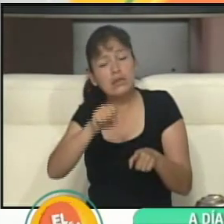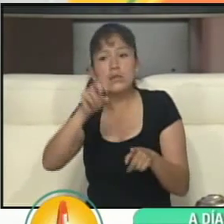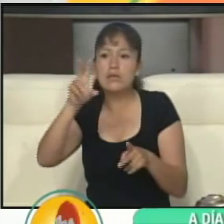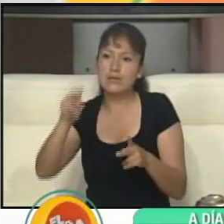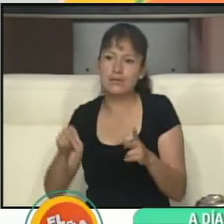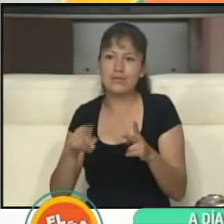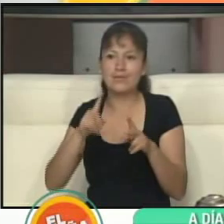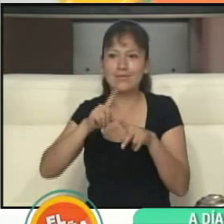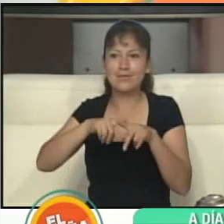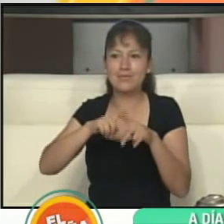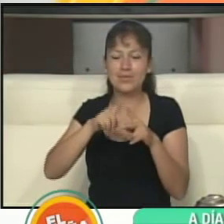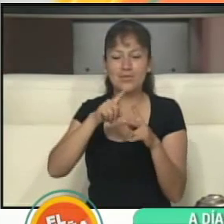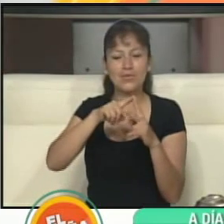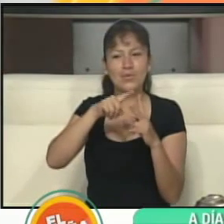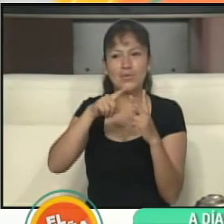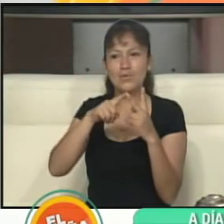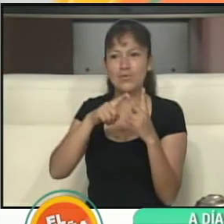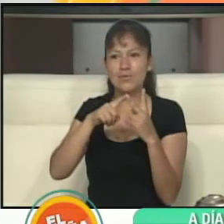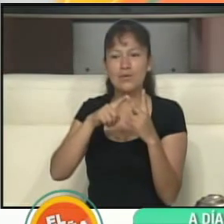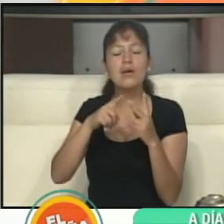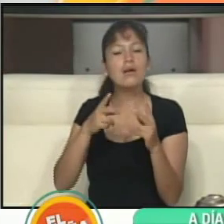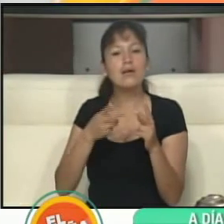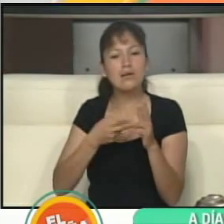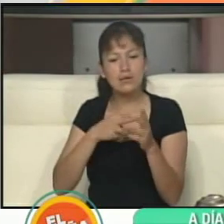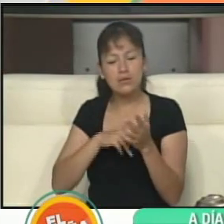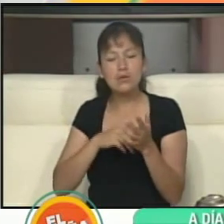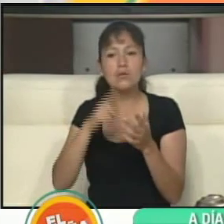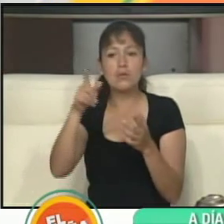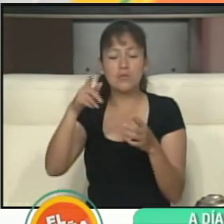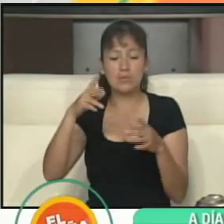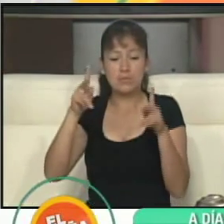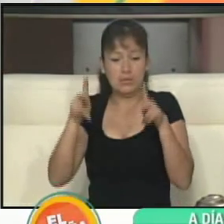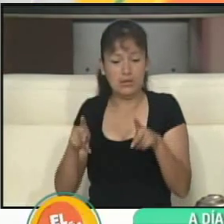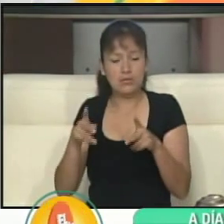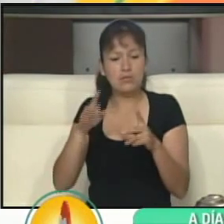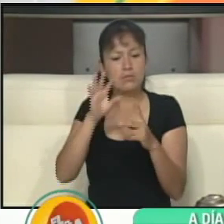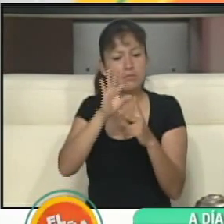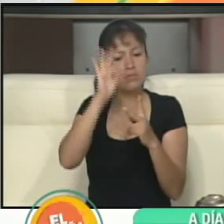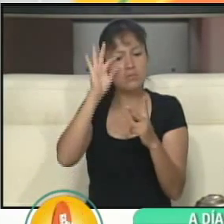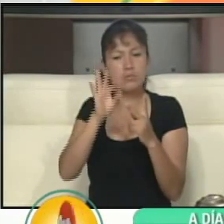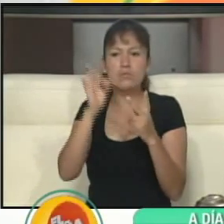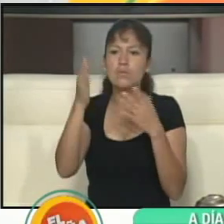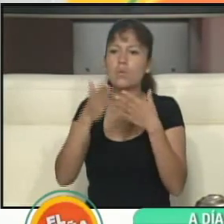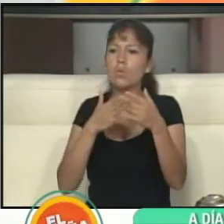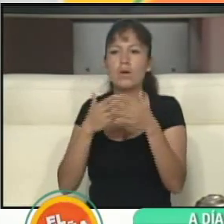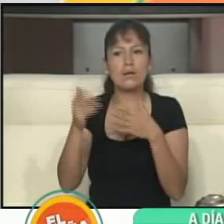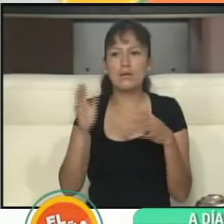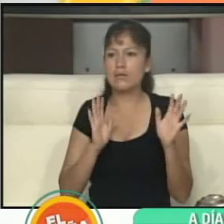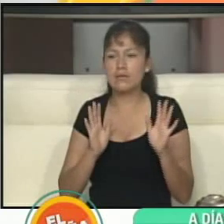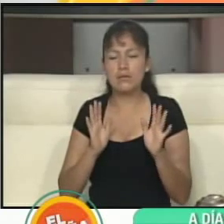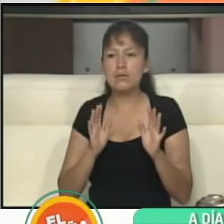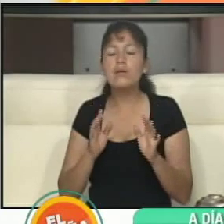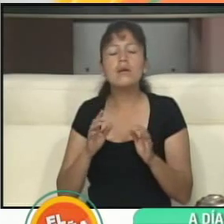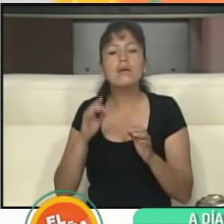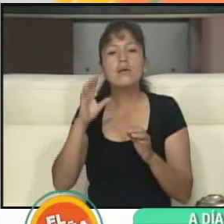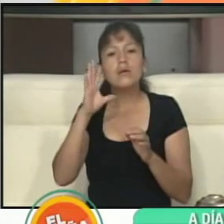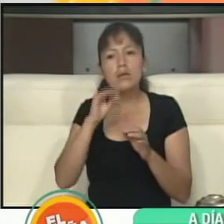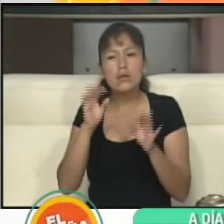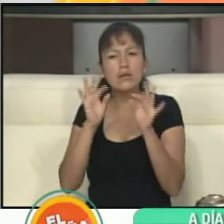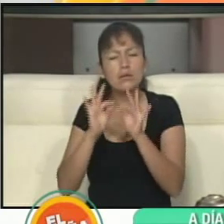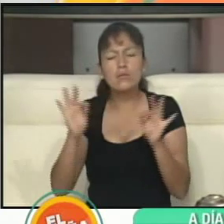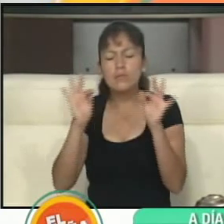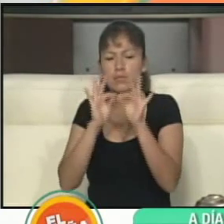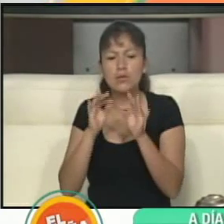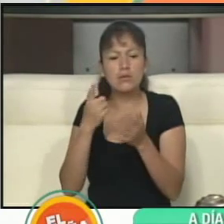opciones. El ciudadano va a poder marcar por el sí o por el no. Pero además, una particular que es importante